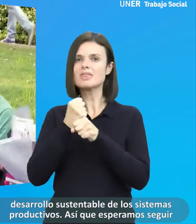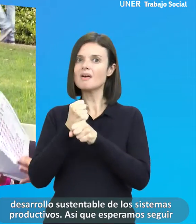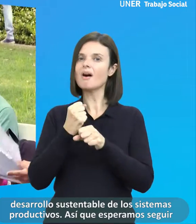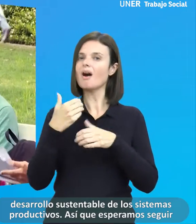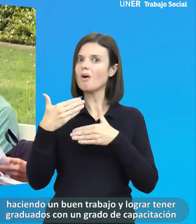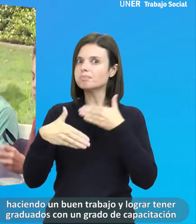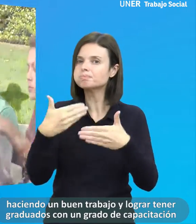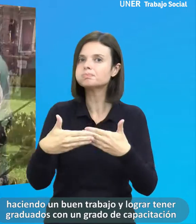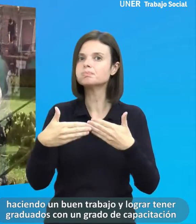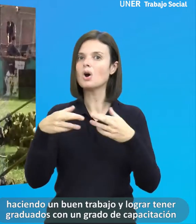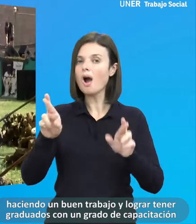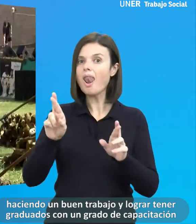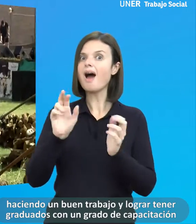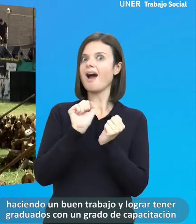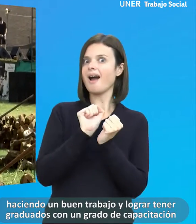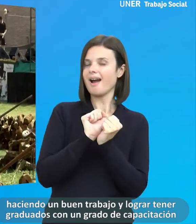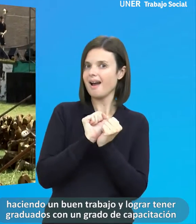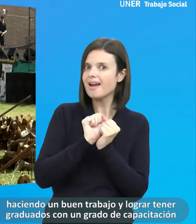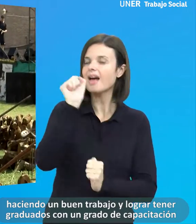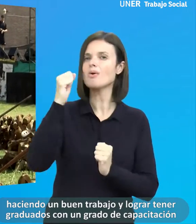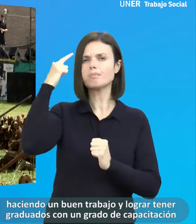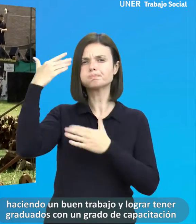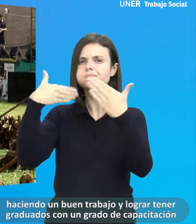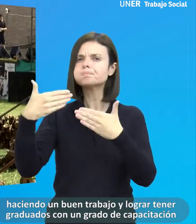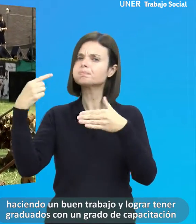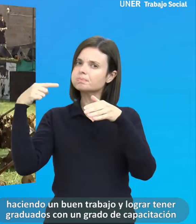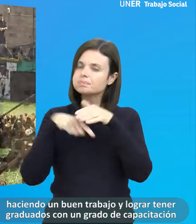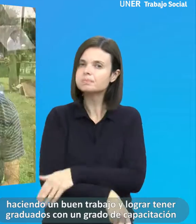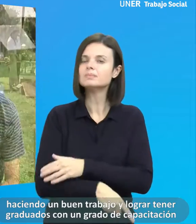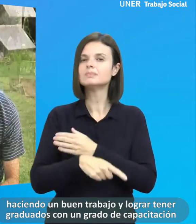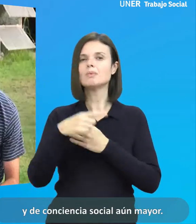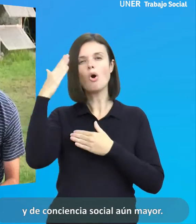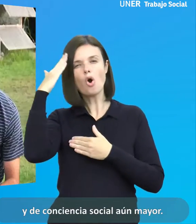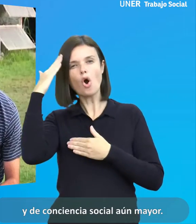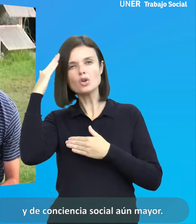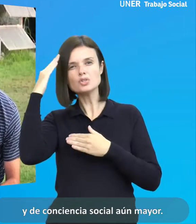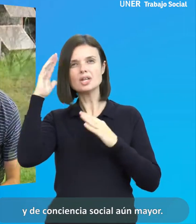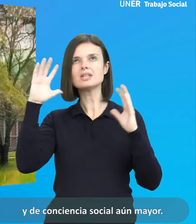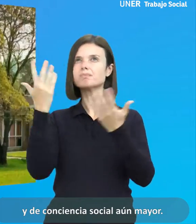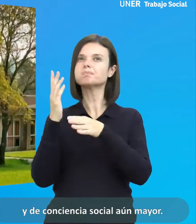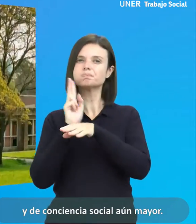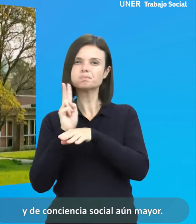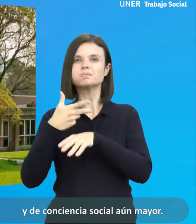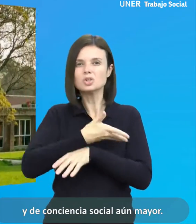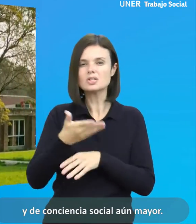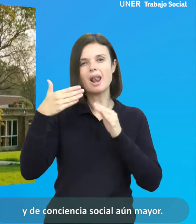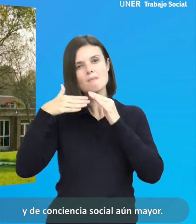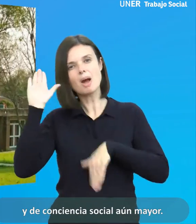y lograr tener graduado con un grado de capacitación y de conciencia social aún mayor.